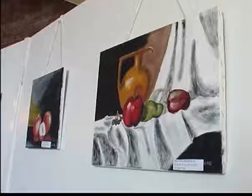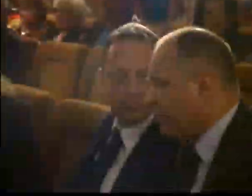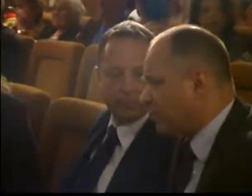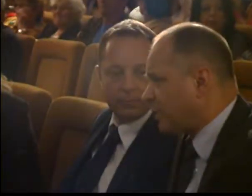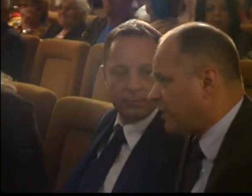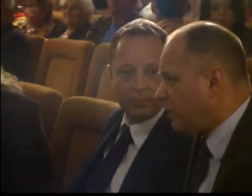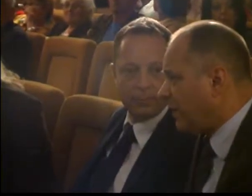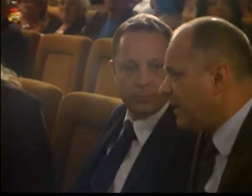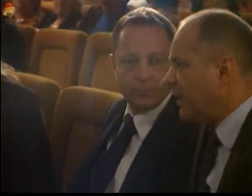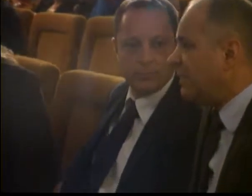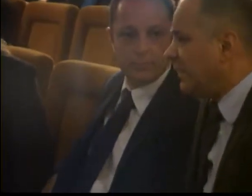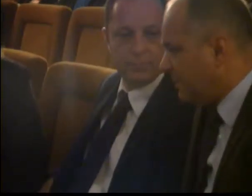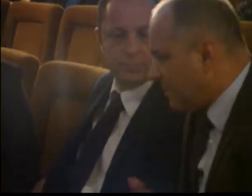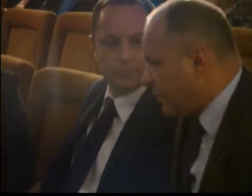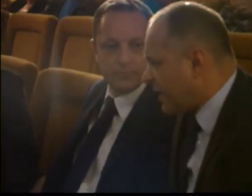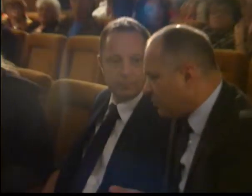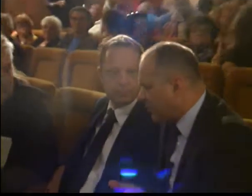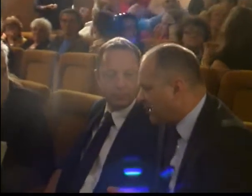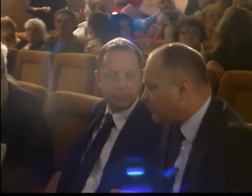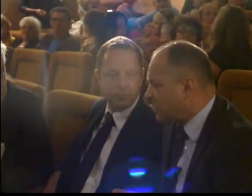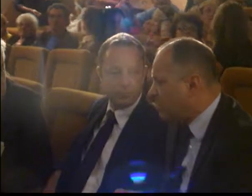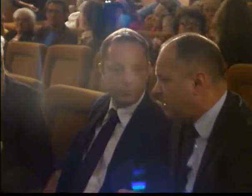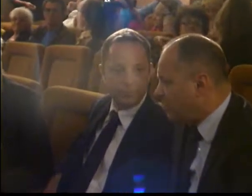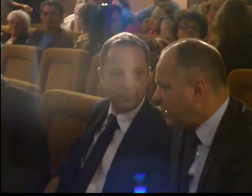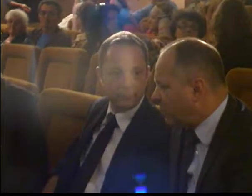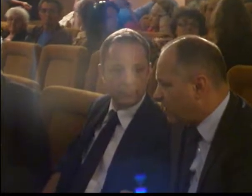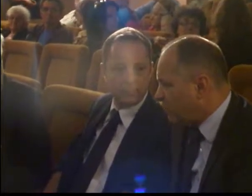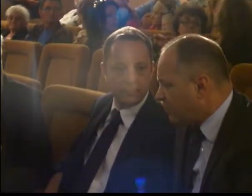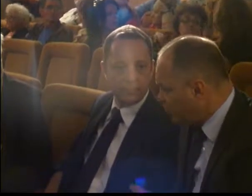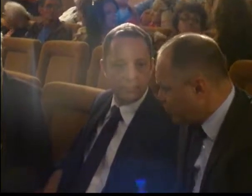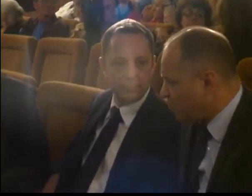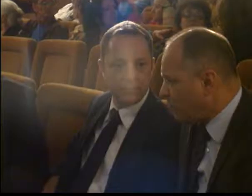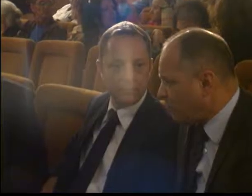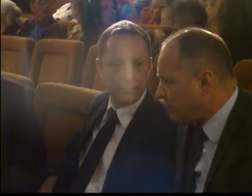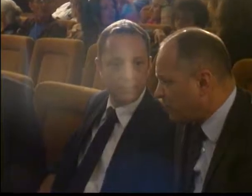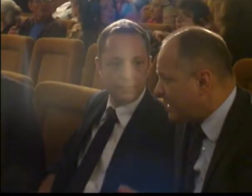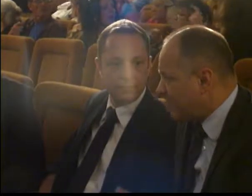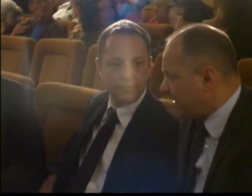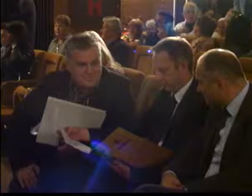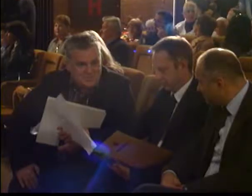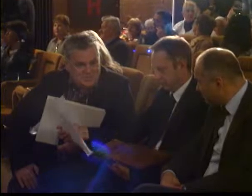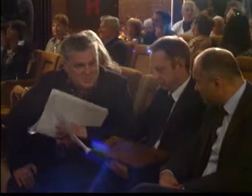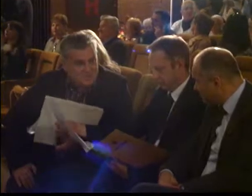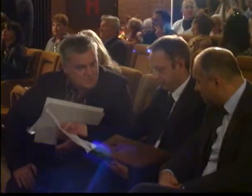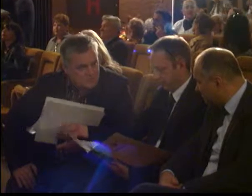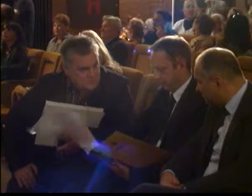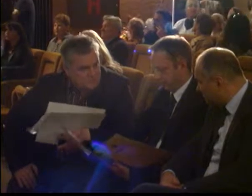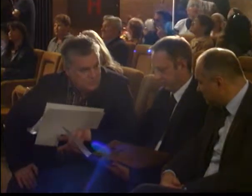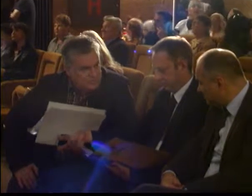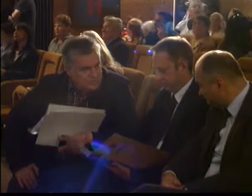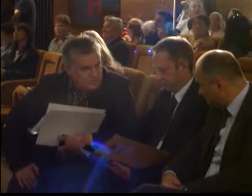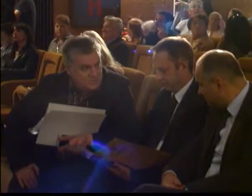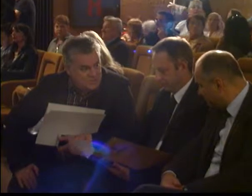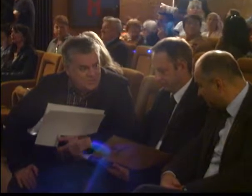i amatera. Ispred grada Požajevca prizostvali su predsjednik Skupštine grada Bojan Ilić i član gradskog veća zadužen za nevladine